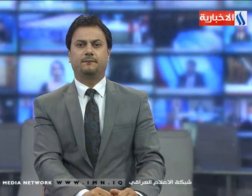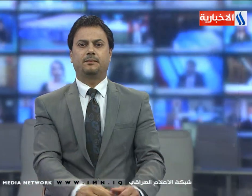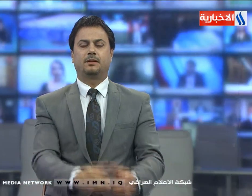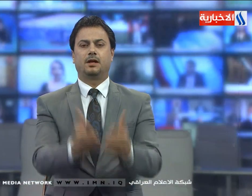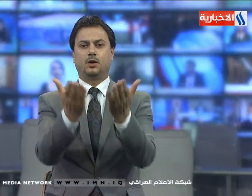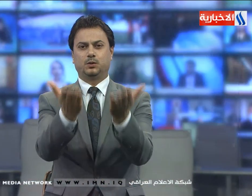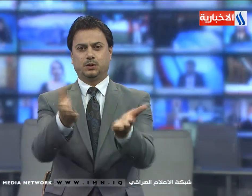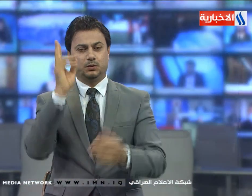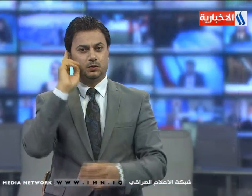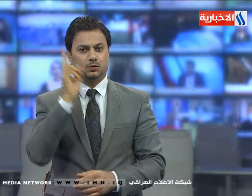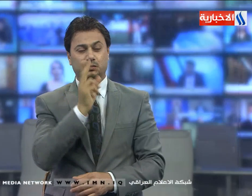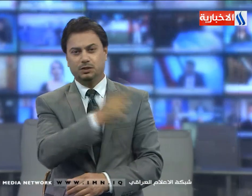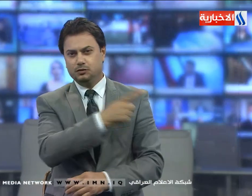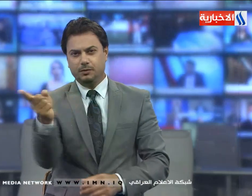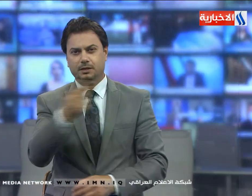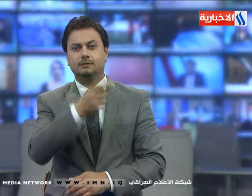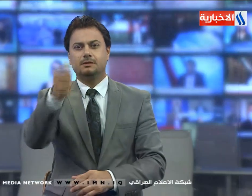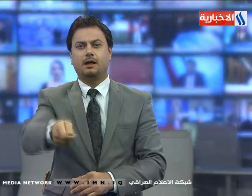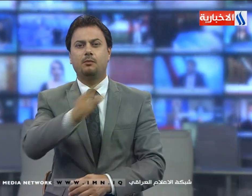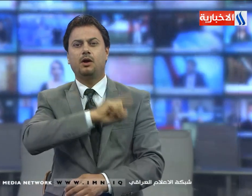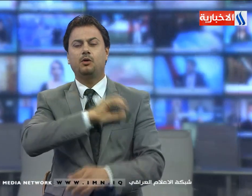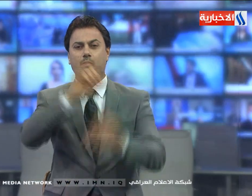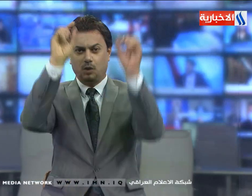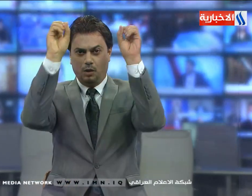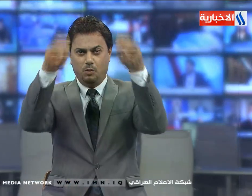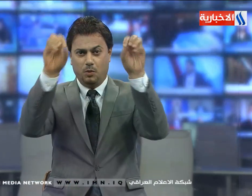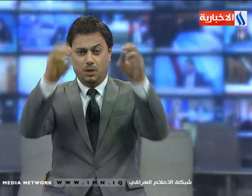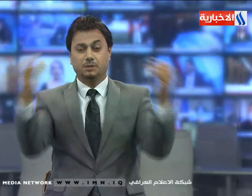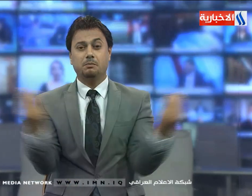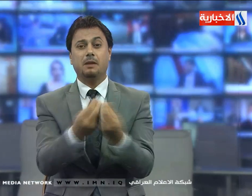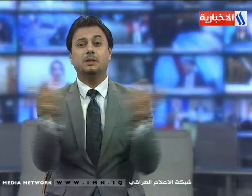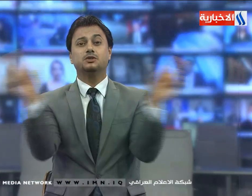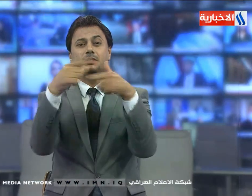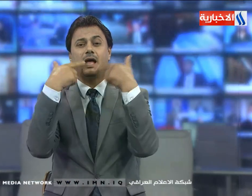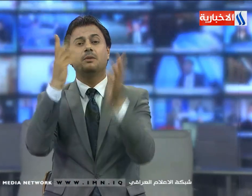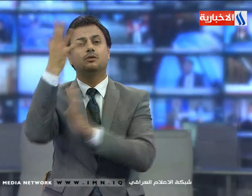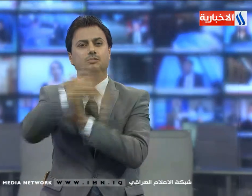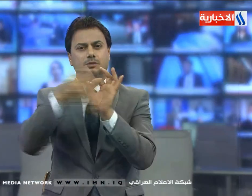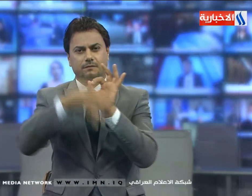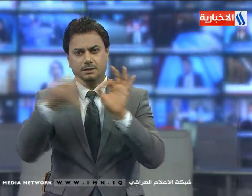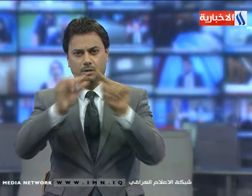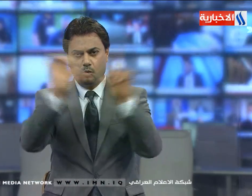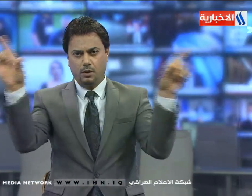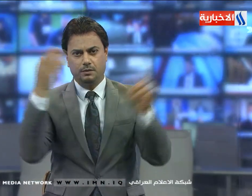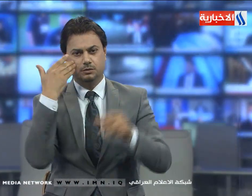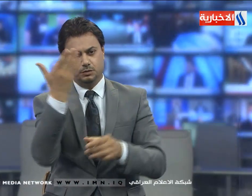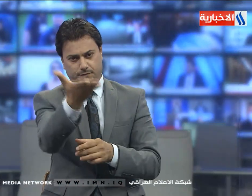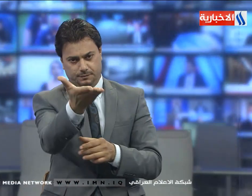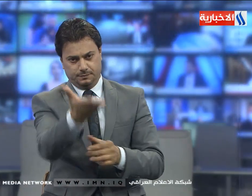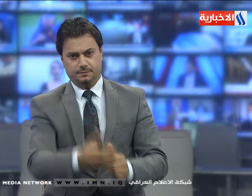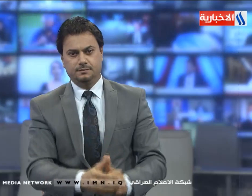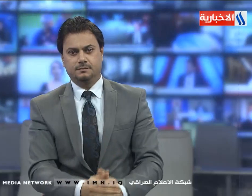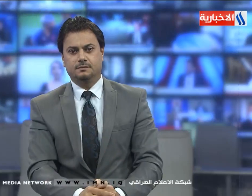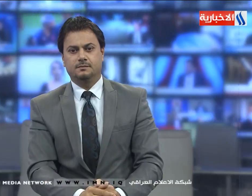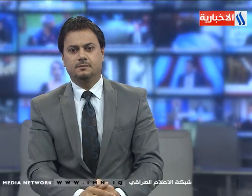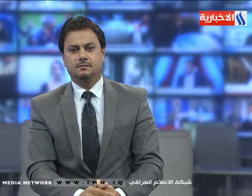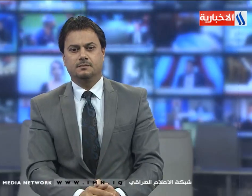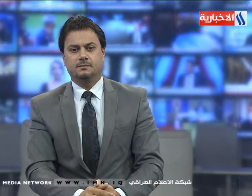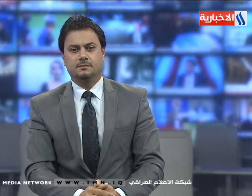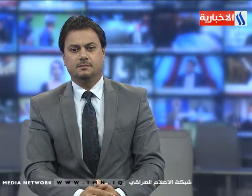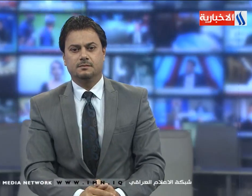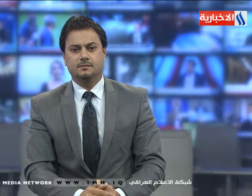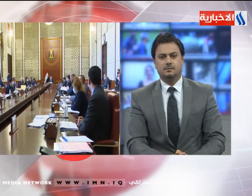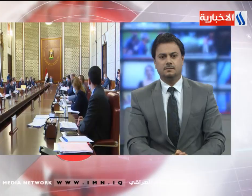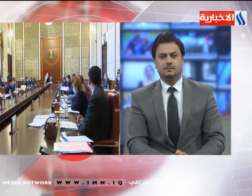السلام عليكم ورحمة الله وبركاته مشاهدين الكرام نشرة الأخبار بلغة الإشارة من العراقية الإخبارية هذه عنوينها